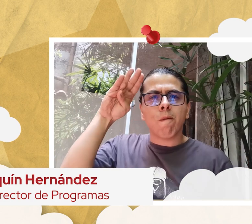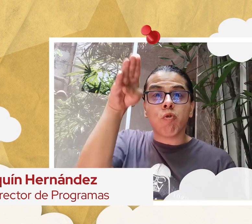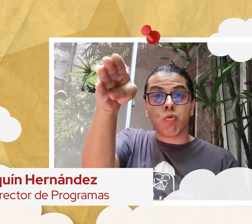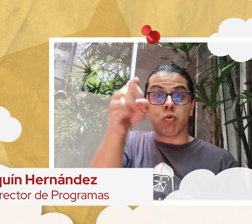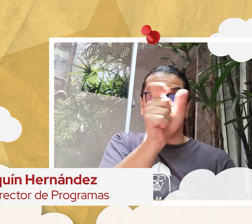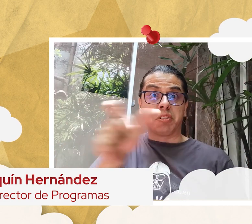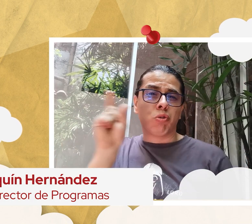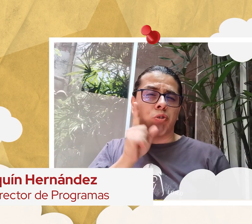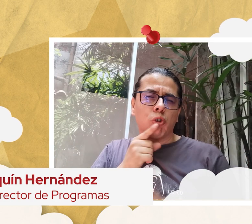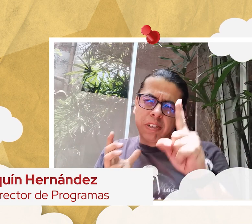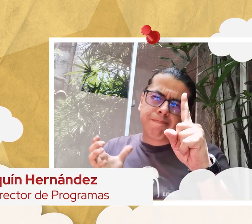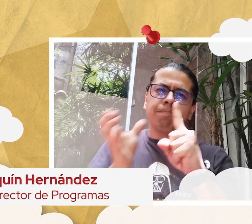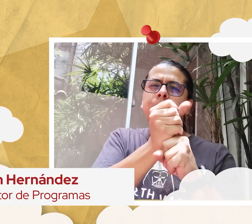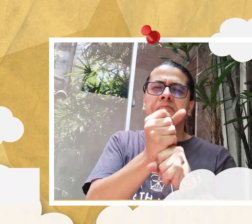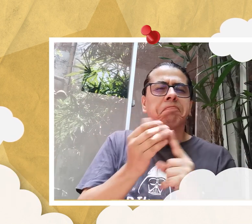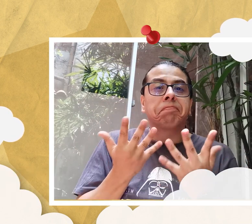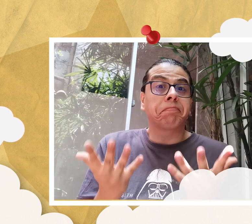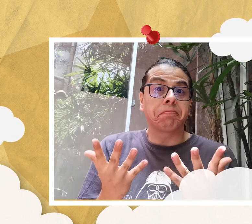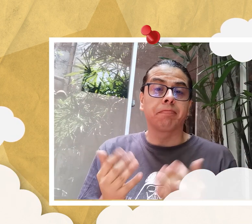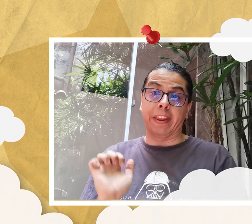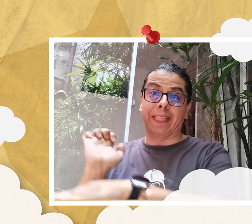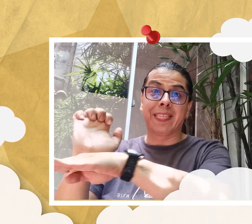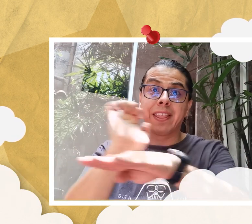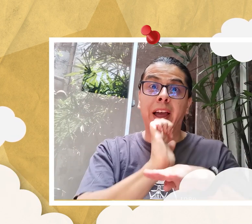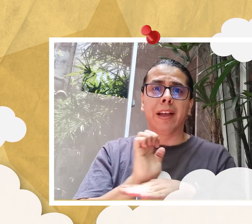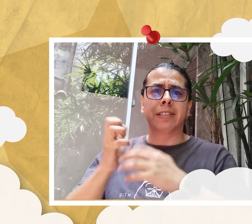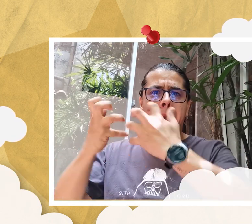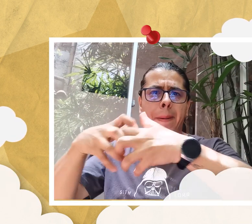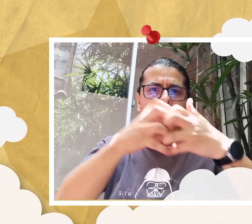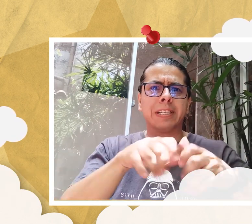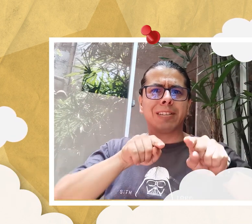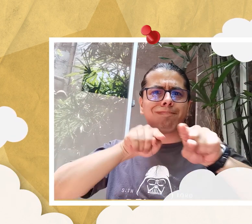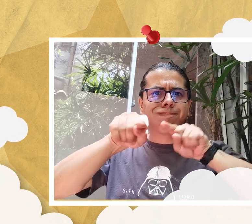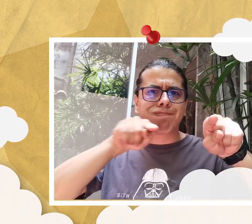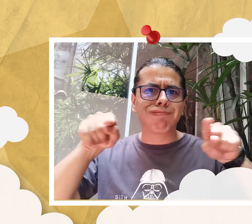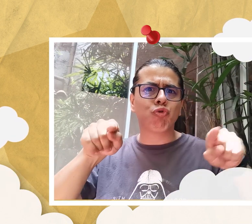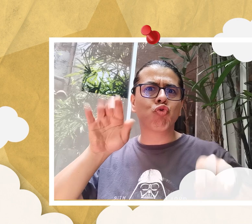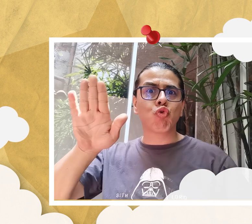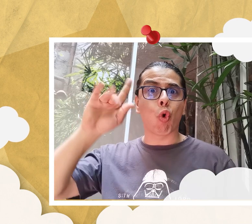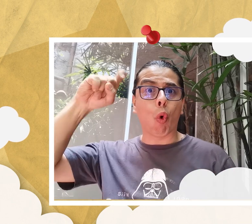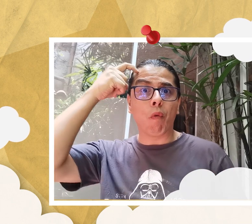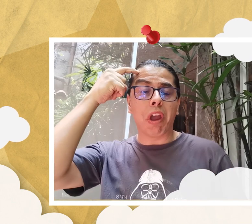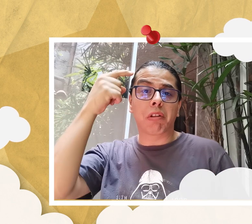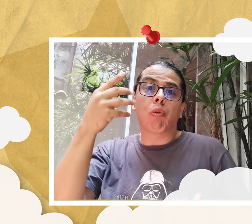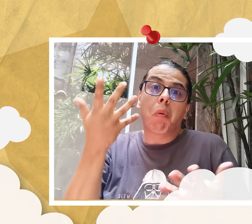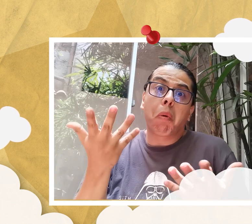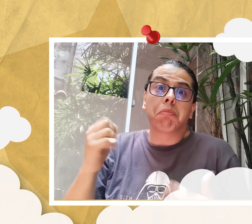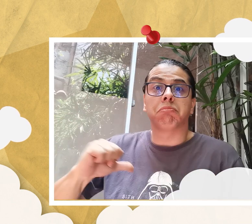personas sordas en Colombia logren que las entidades y empresas, tanto públicas como privadas, integren